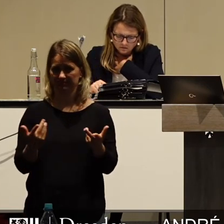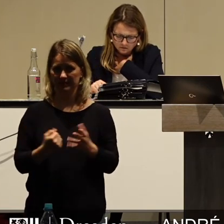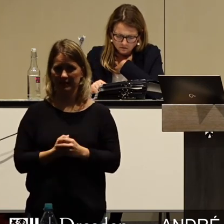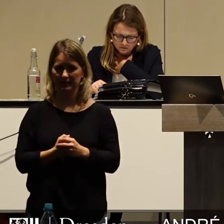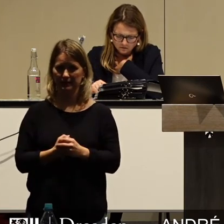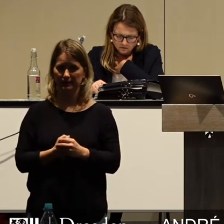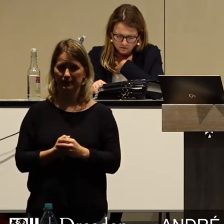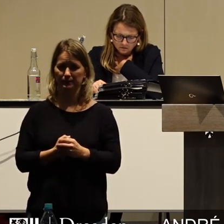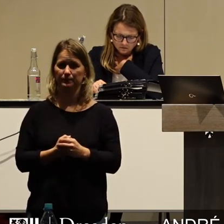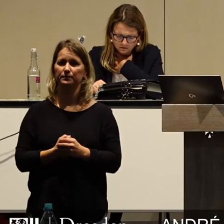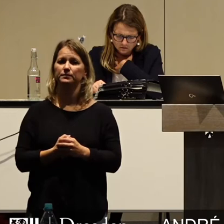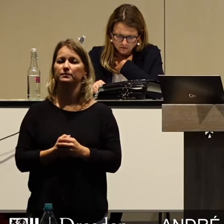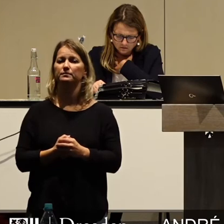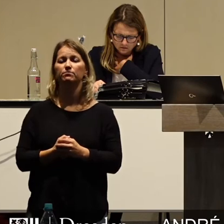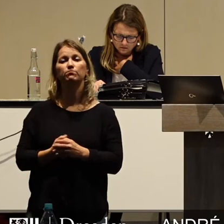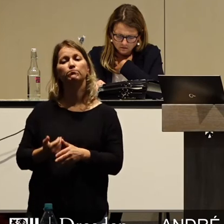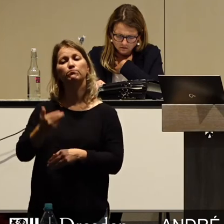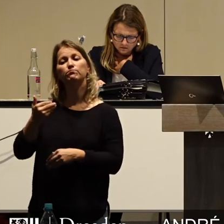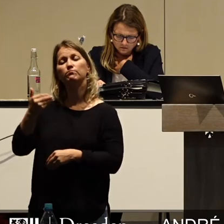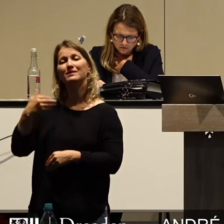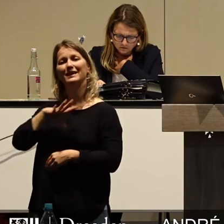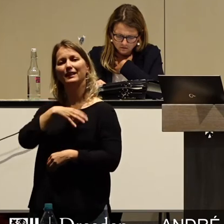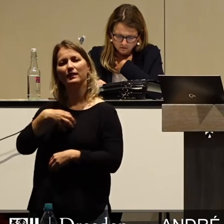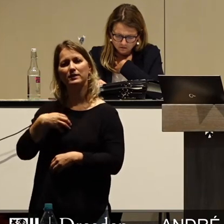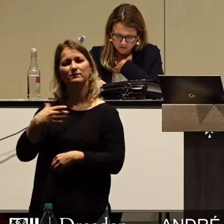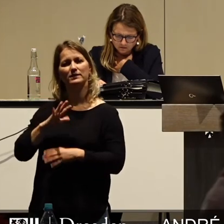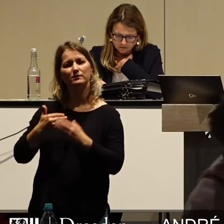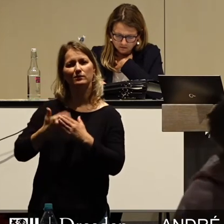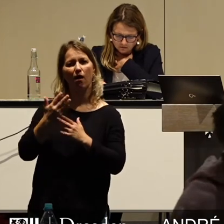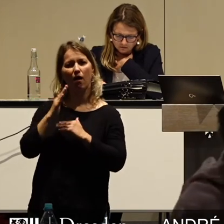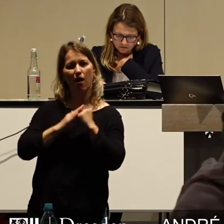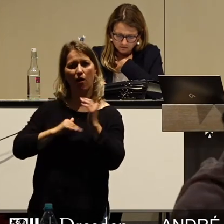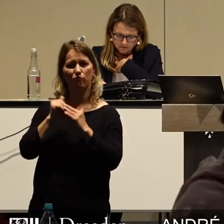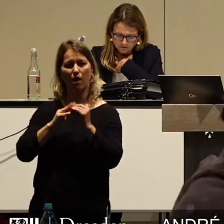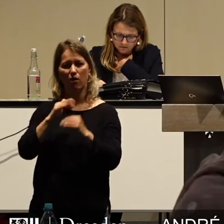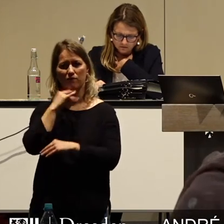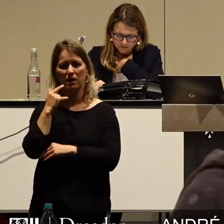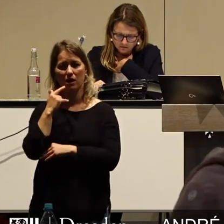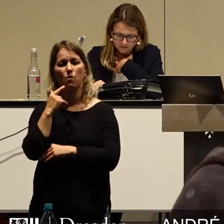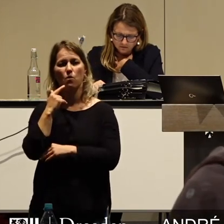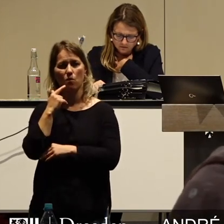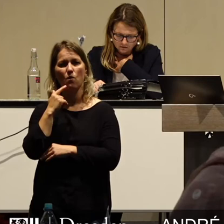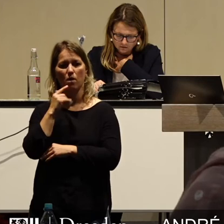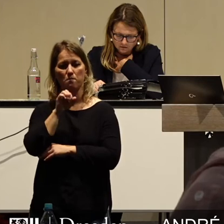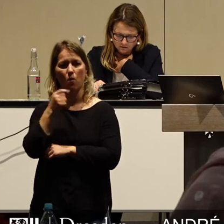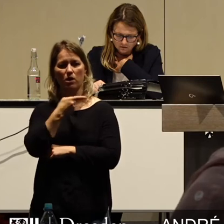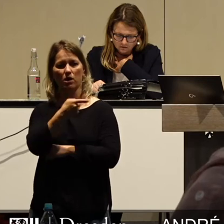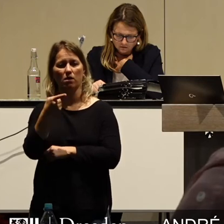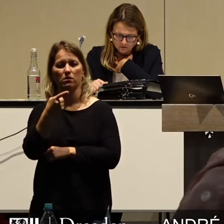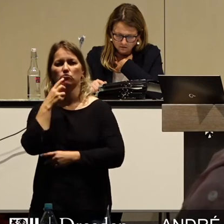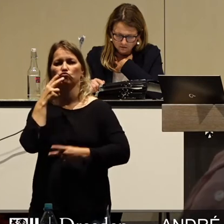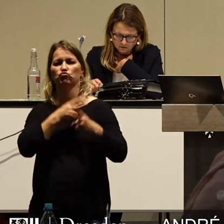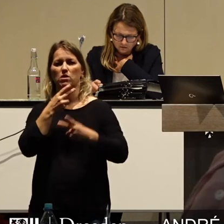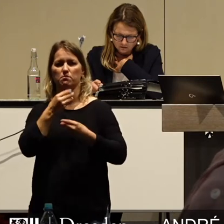was in den vergangenen Jahren in Dresden geschaffen und aufgebaut wurde, droht erheblichen Schaden zu nehmen. Es drohen